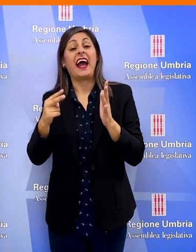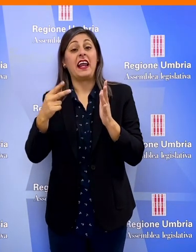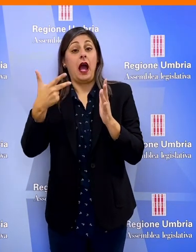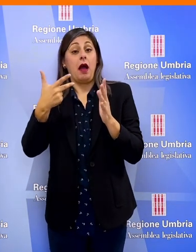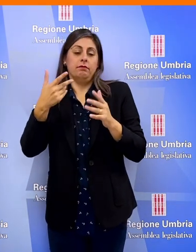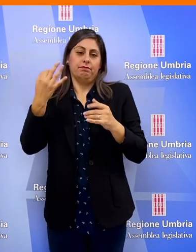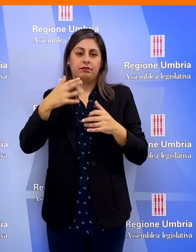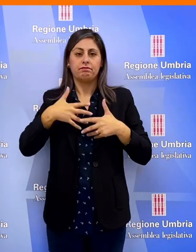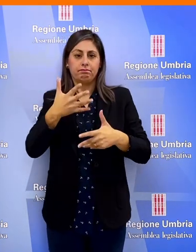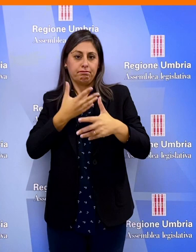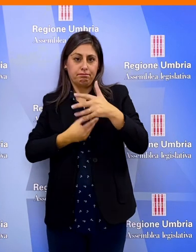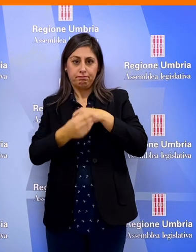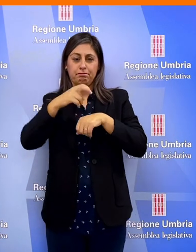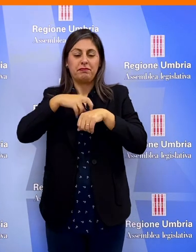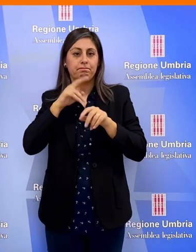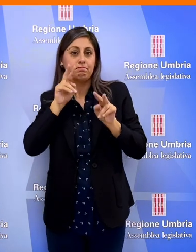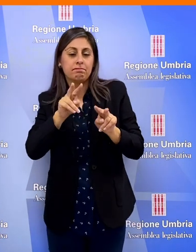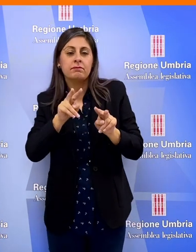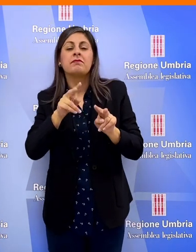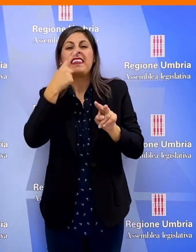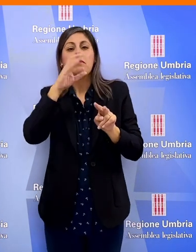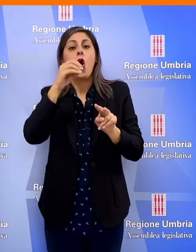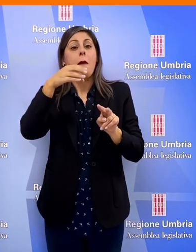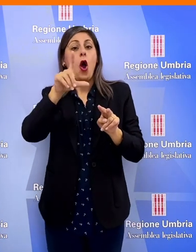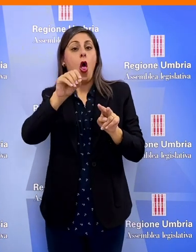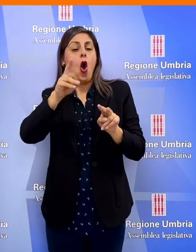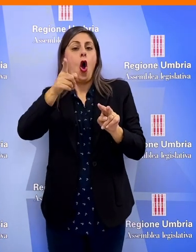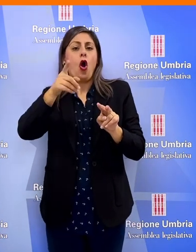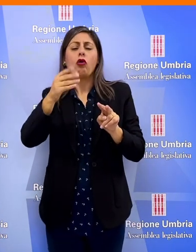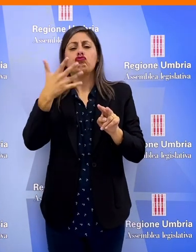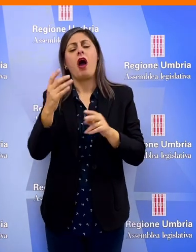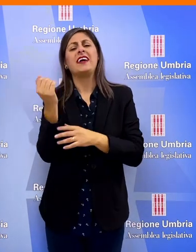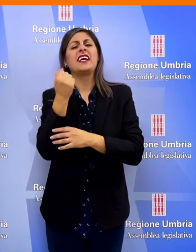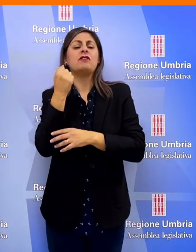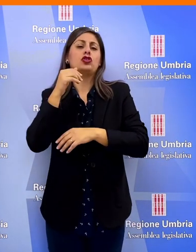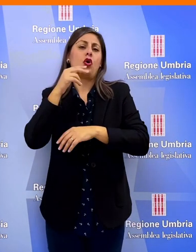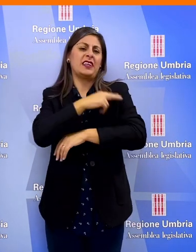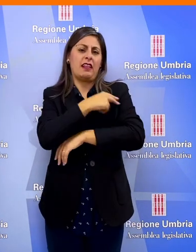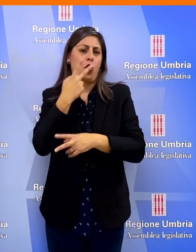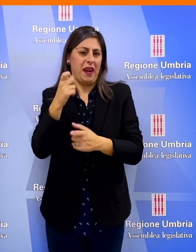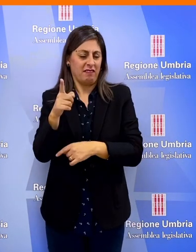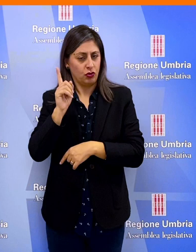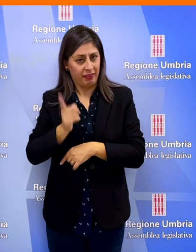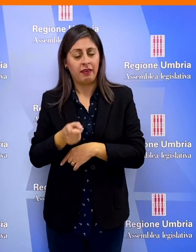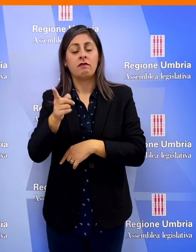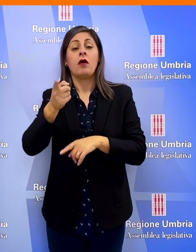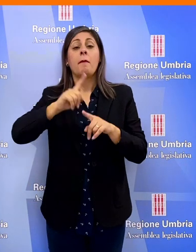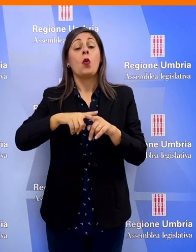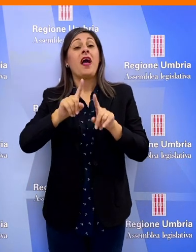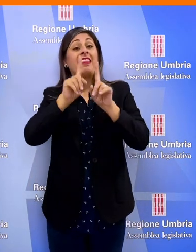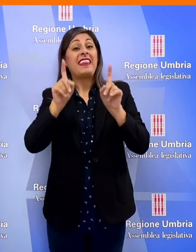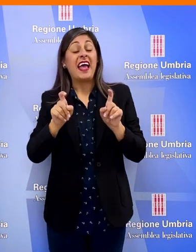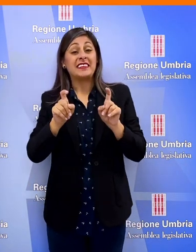procreazione medicalmente assistita di tipo omologo garantite dal servizio sanitario a prevedere l'utilizzo dei test